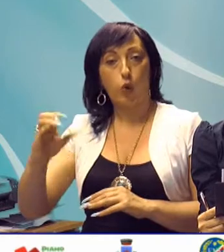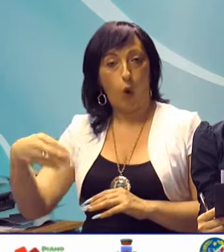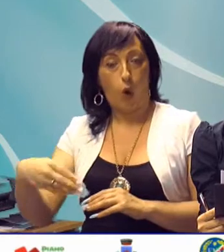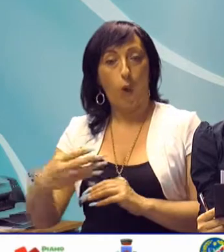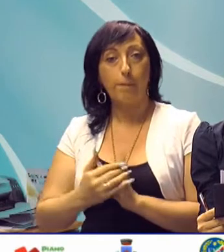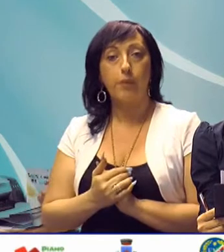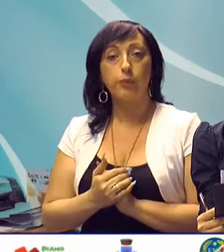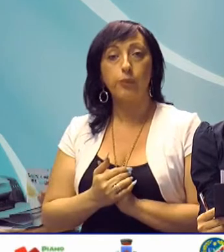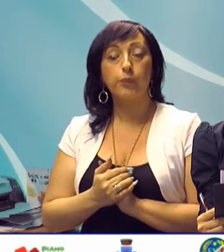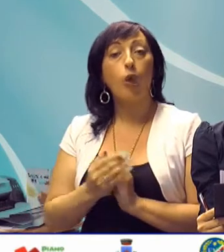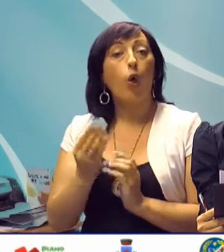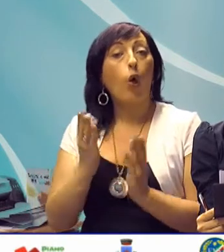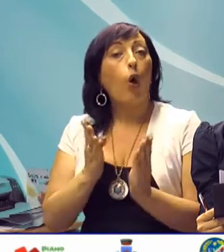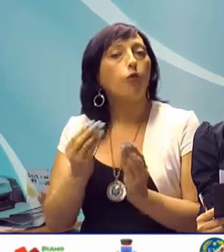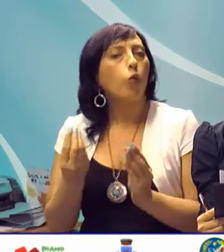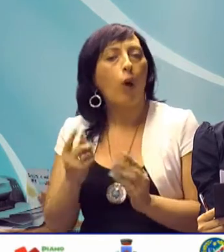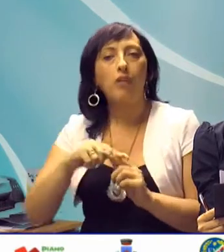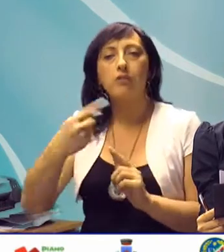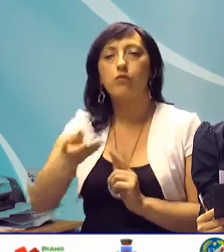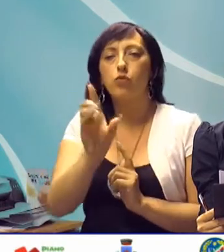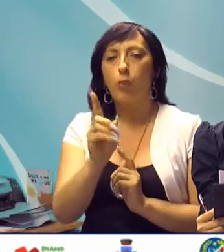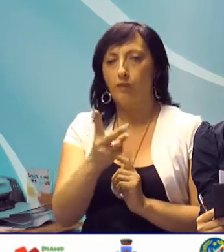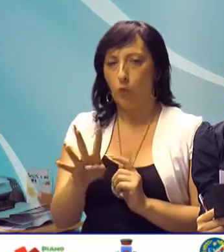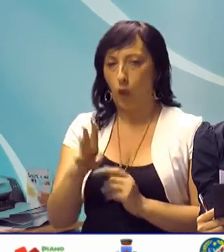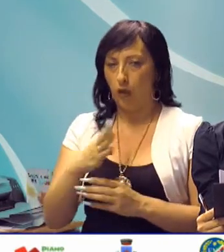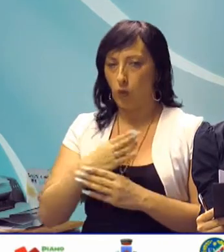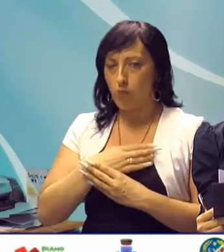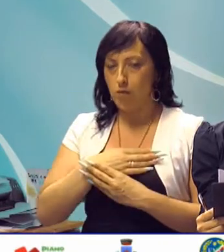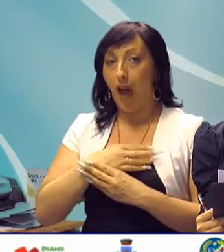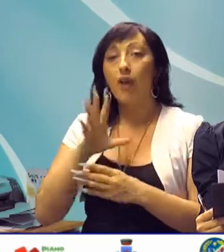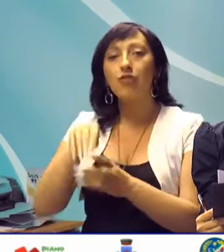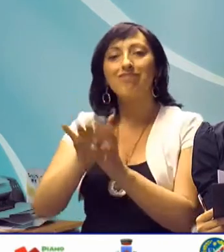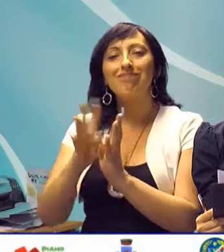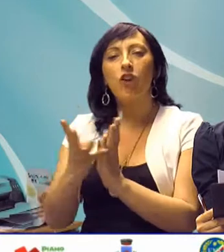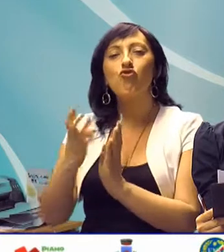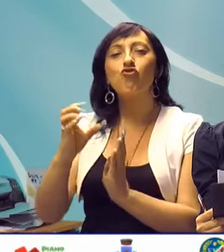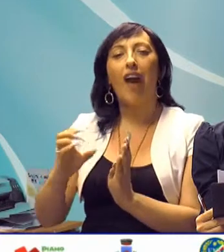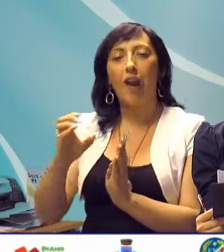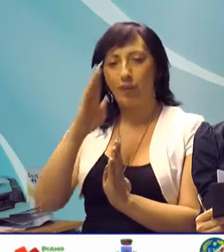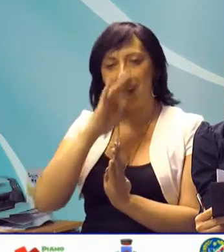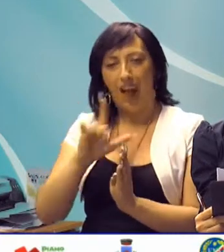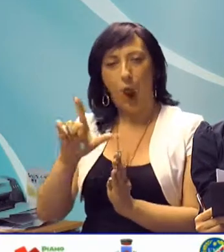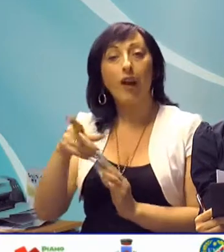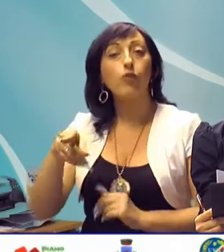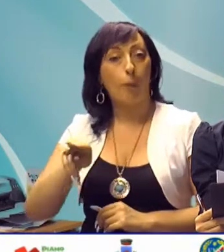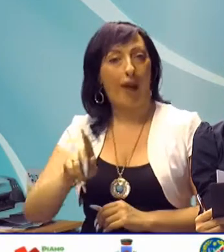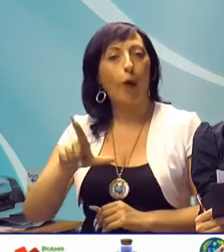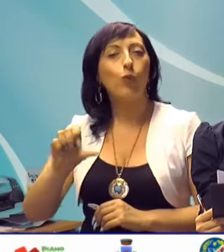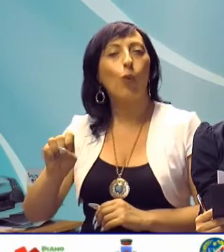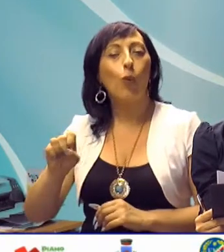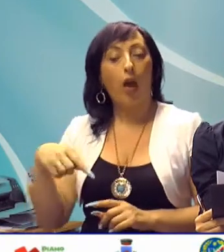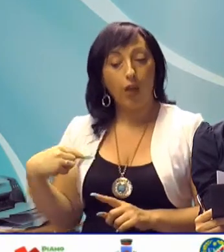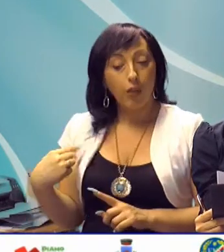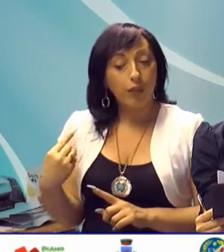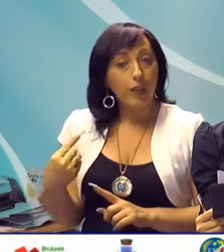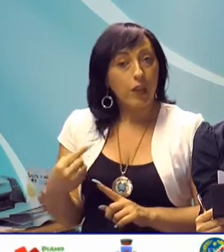Il confronto si terrà domenica 24 maggio presso la Certosa di San Lorenzo a Padula e fino ad ora